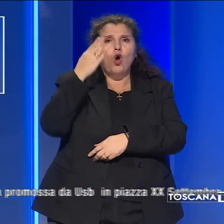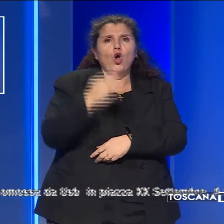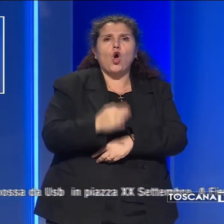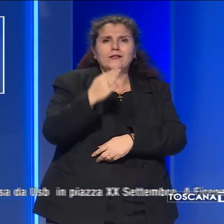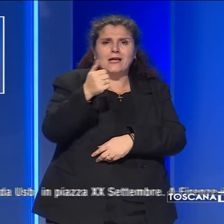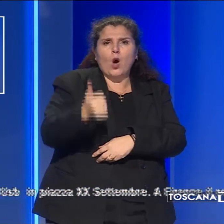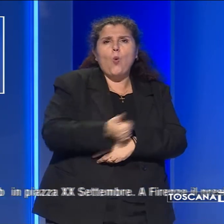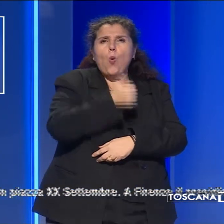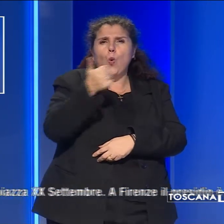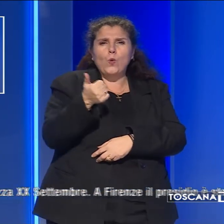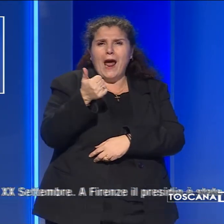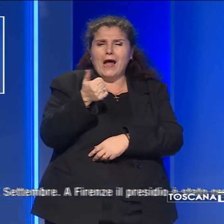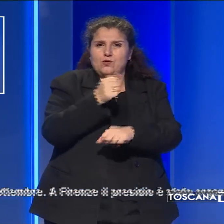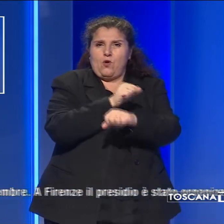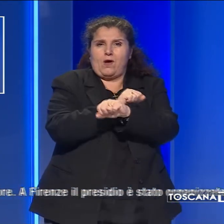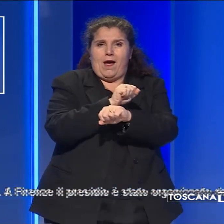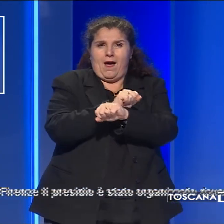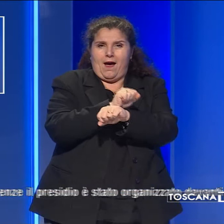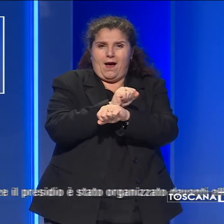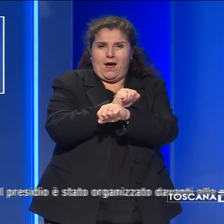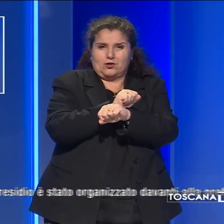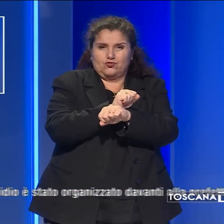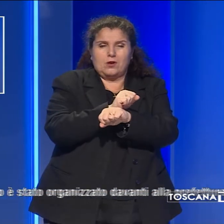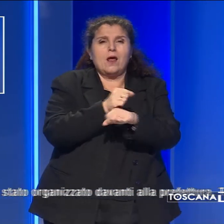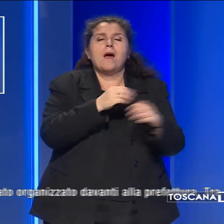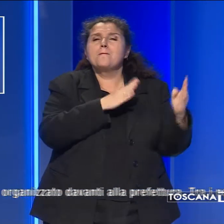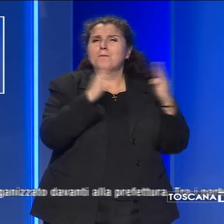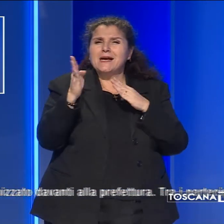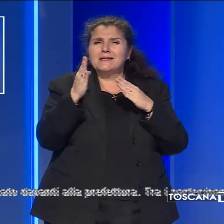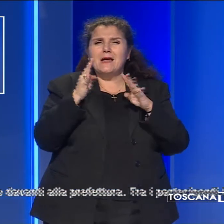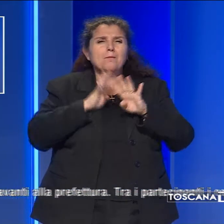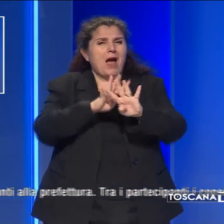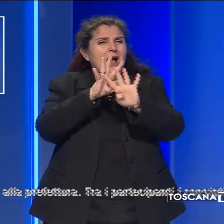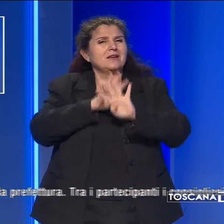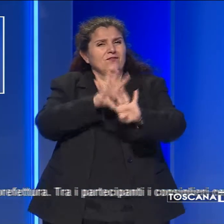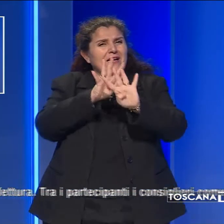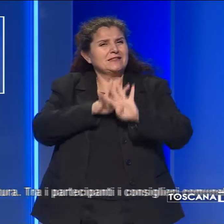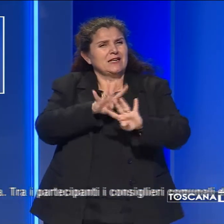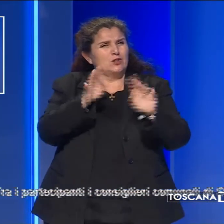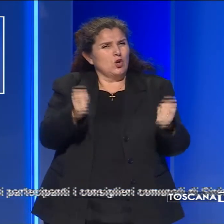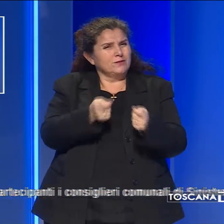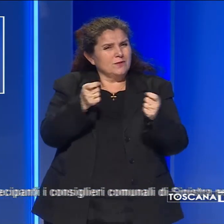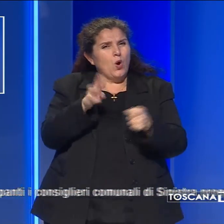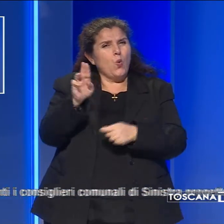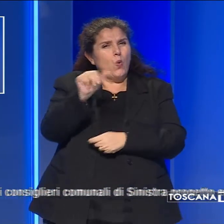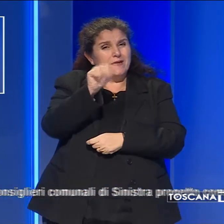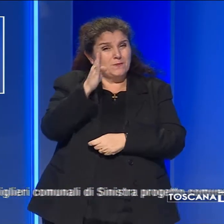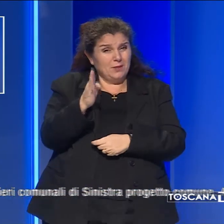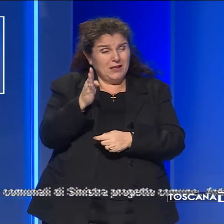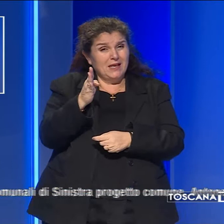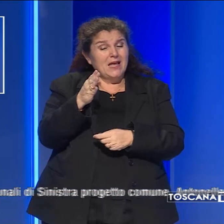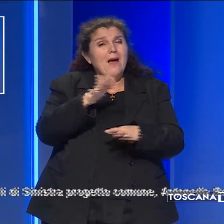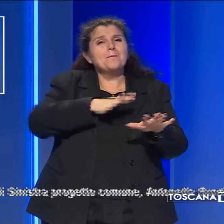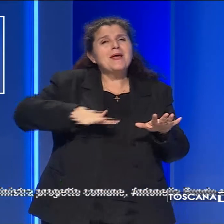a un anno di reclusione. A Pisa la manifestazione è stata promossa da USB in